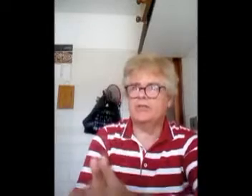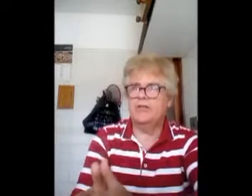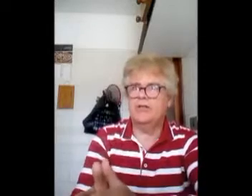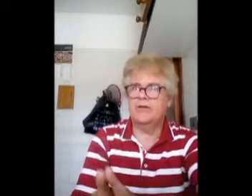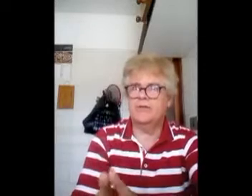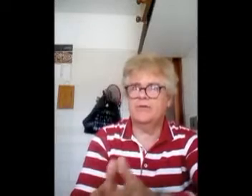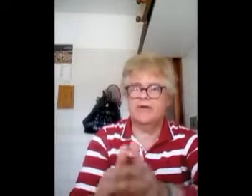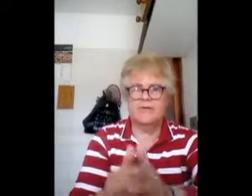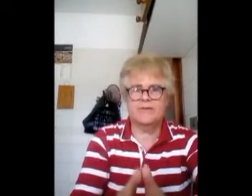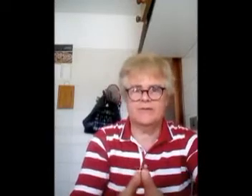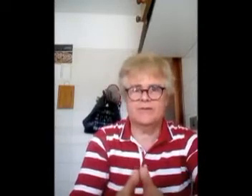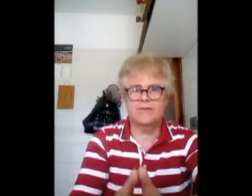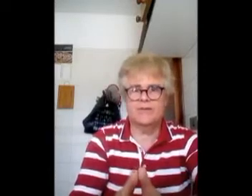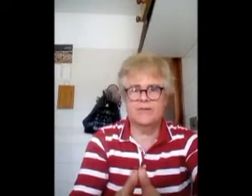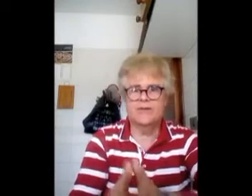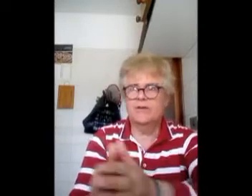comprare in farmacia, mi devo fare questa cosa.